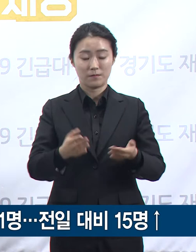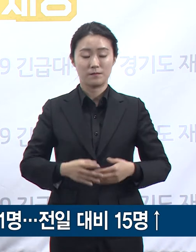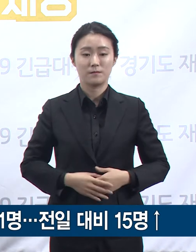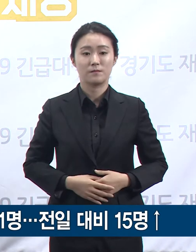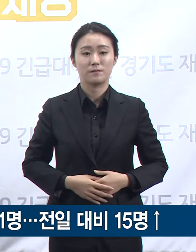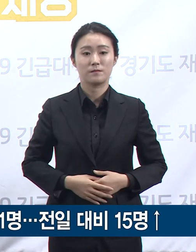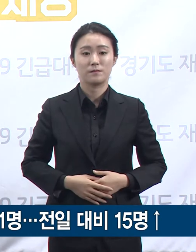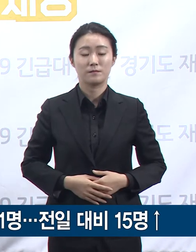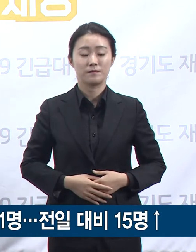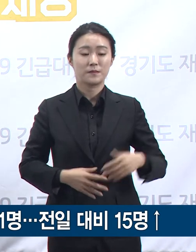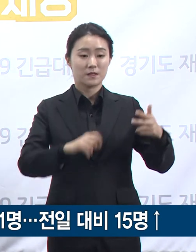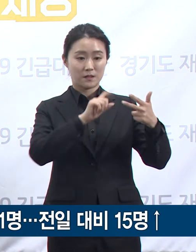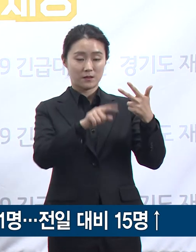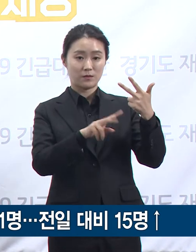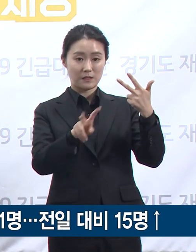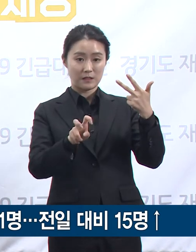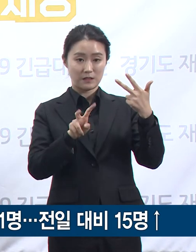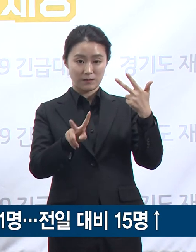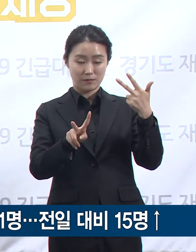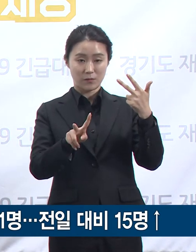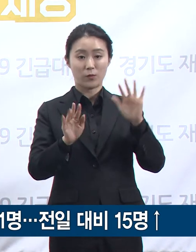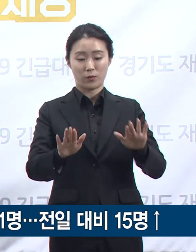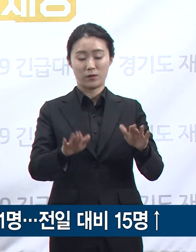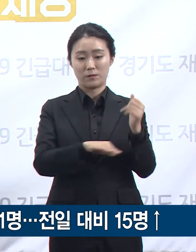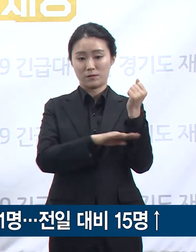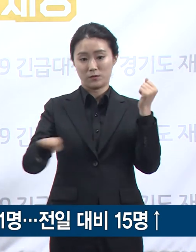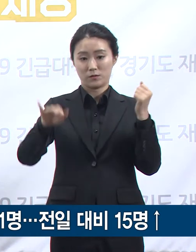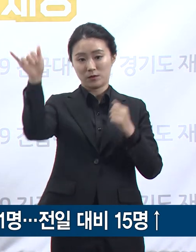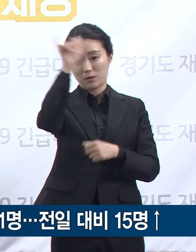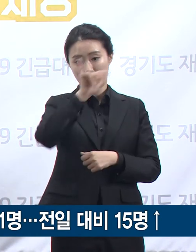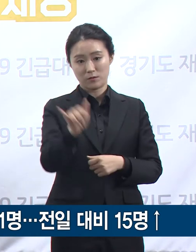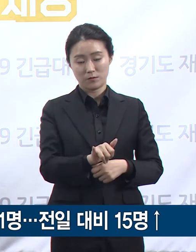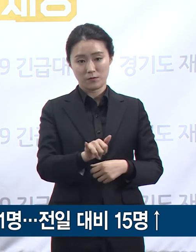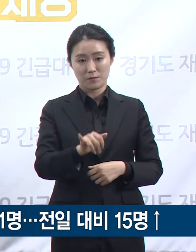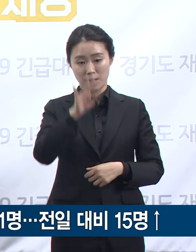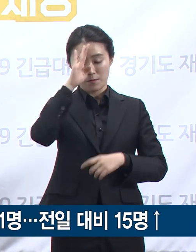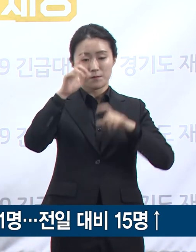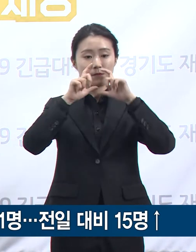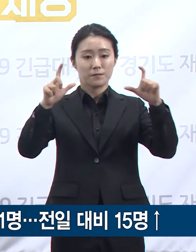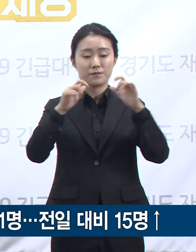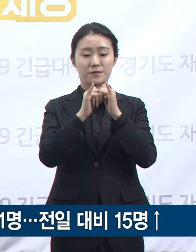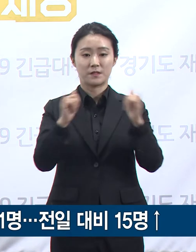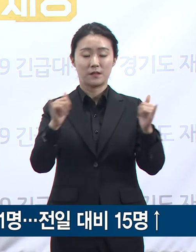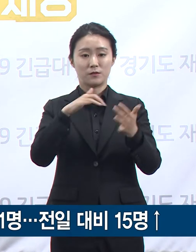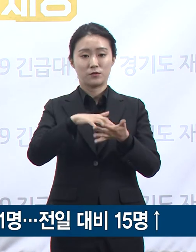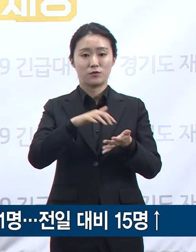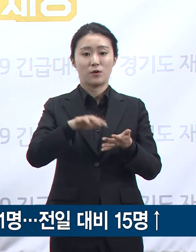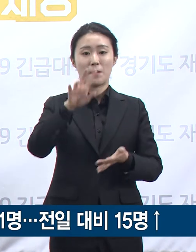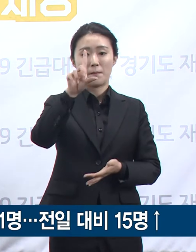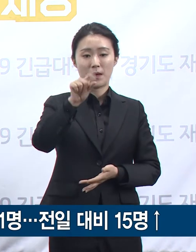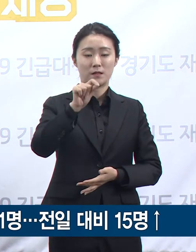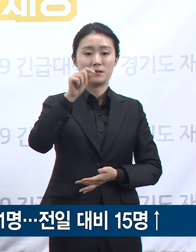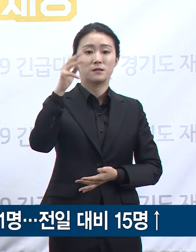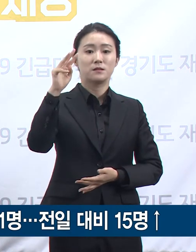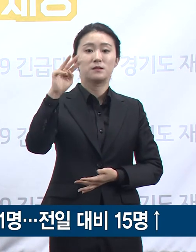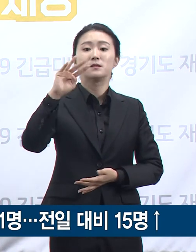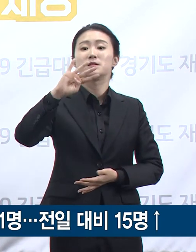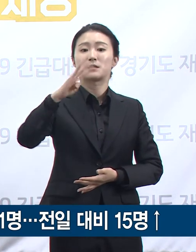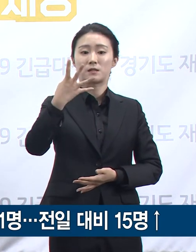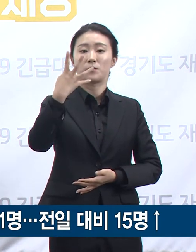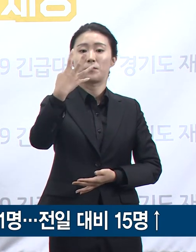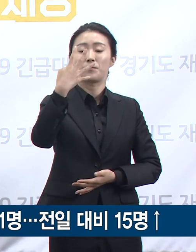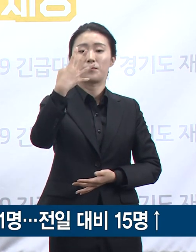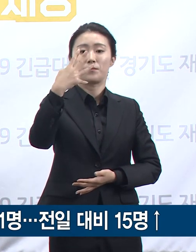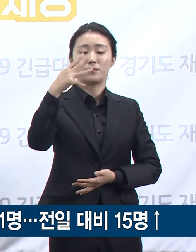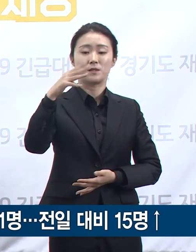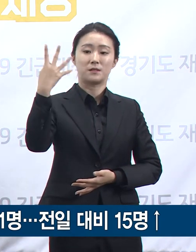따르면 7월 22일 0시 기준 전국 확진자 수는 총 13,879명이며 이 중 경기도 확진자